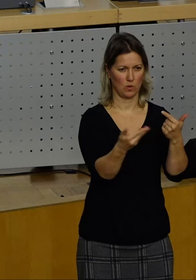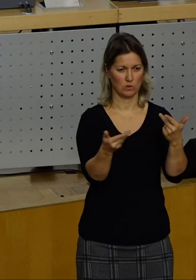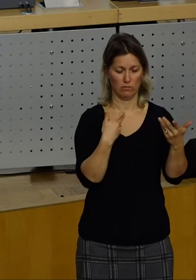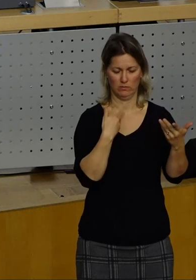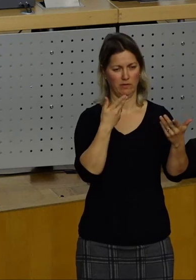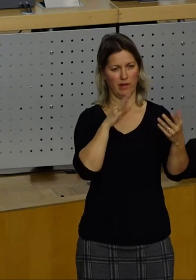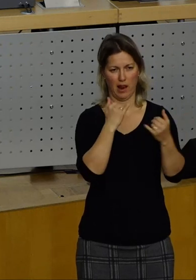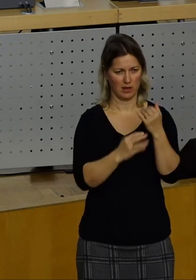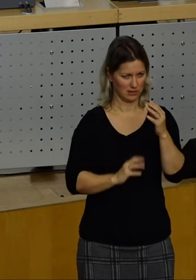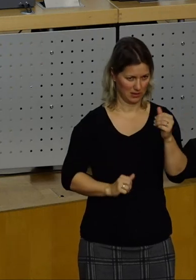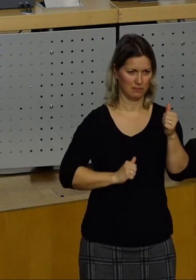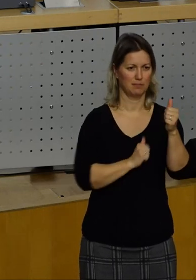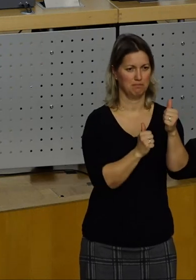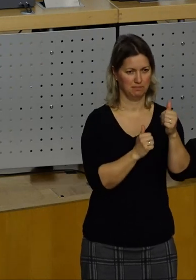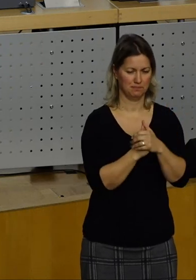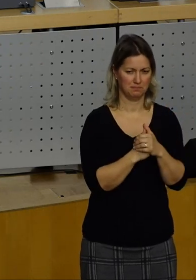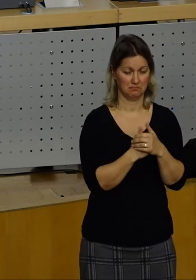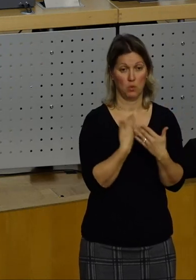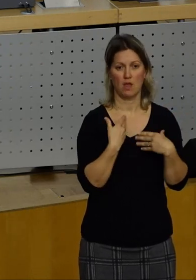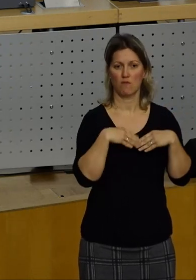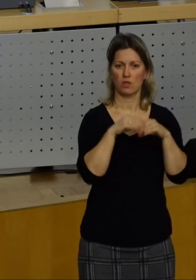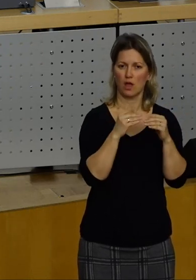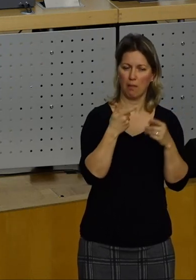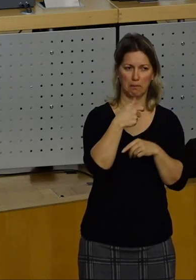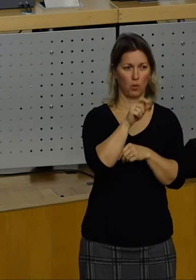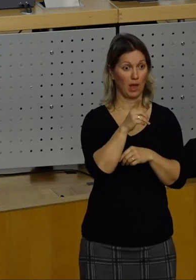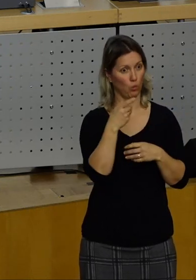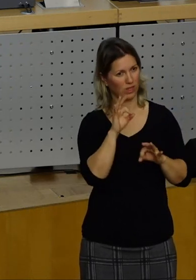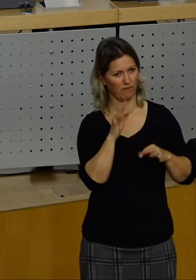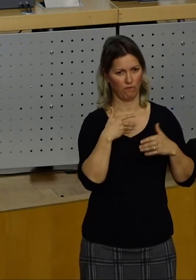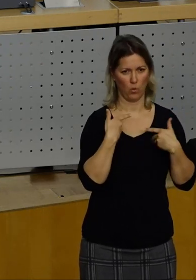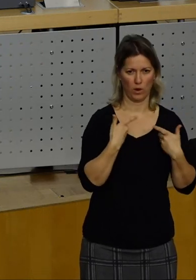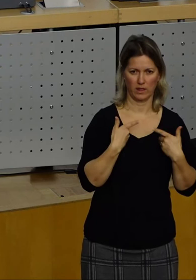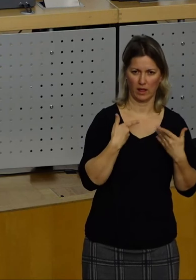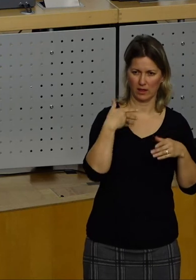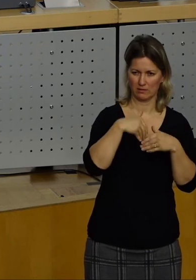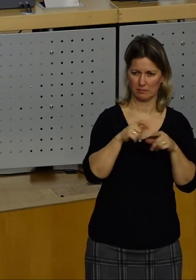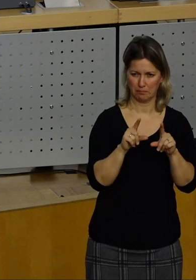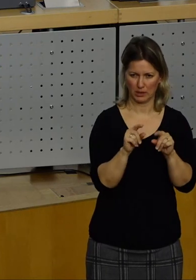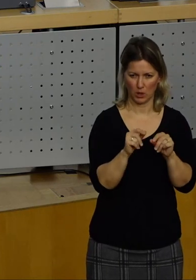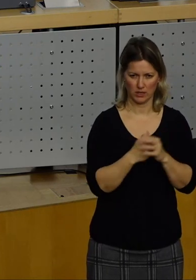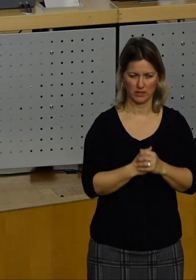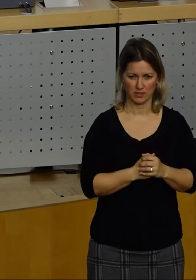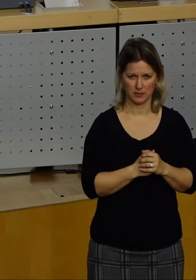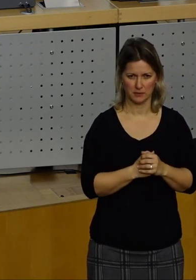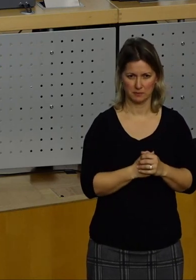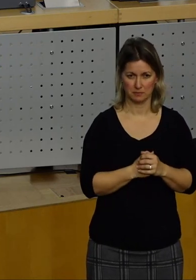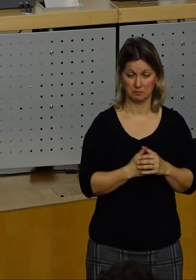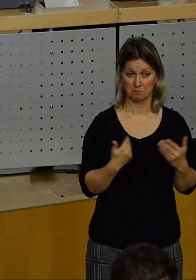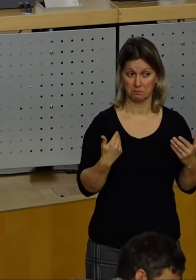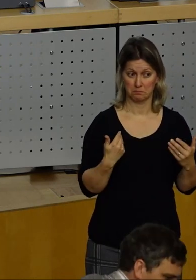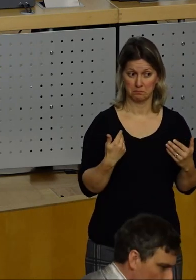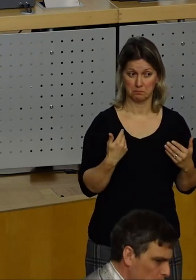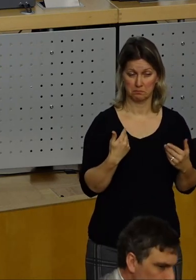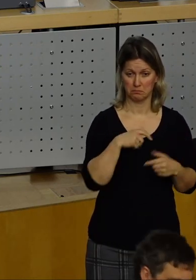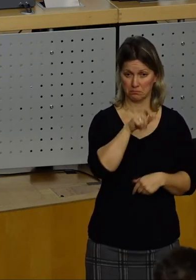Oder ich fange mal damit an, was ist denn bürgerunfreundlich? Und da haben die Menschen ja völlig